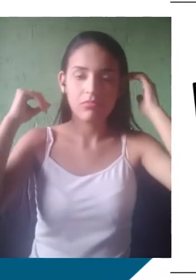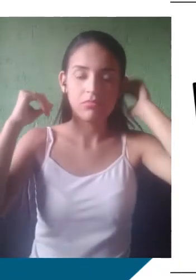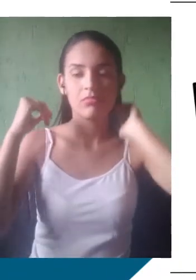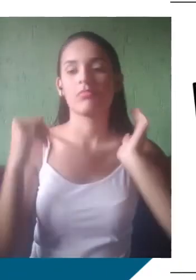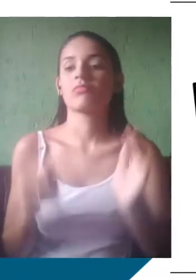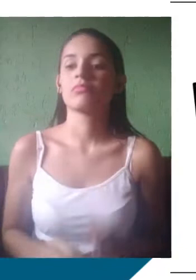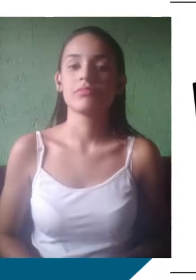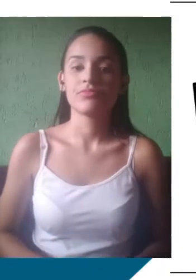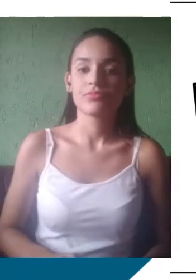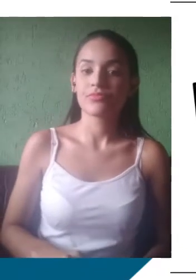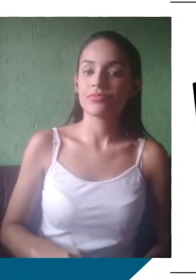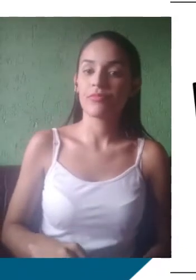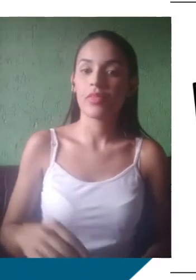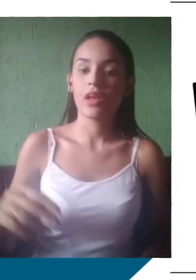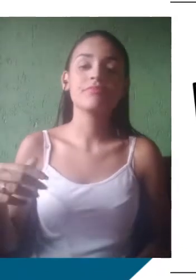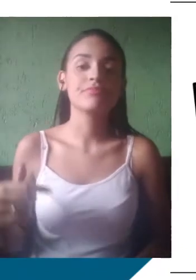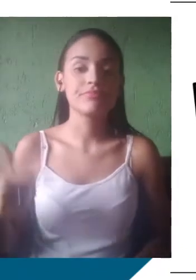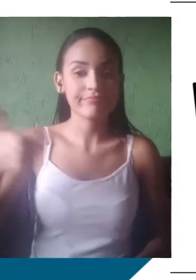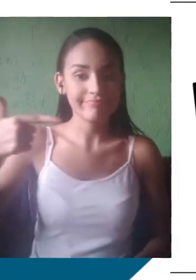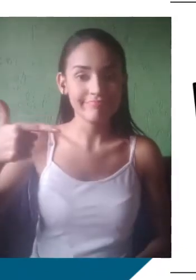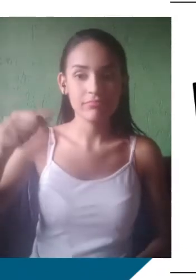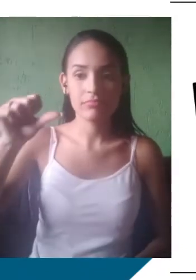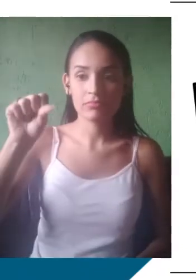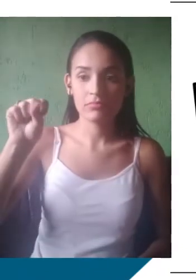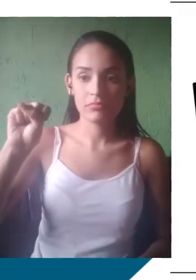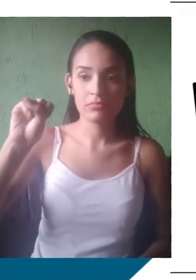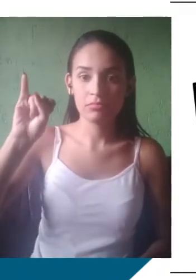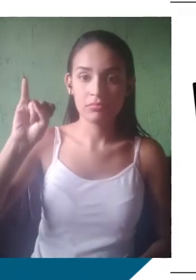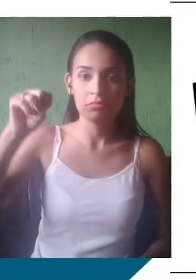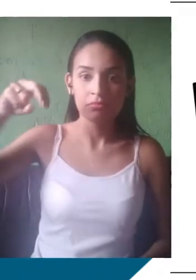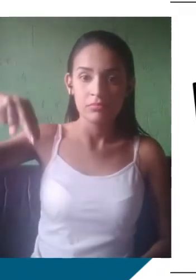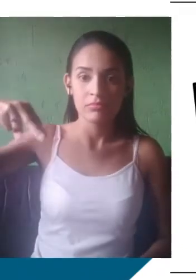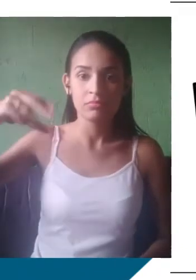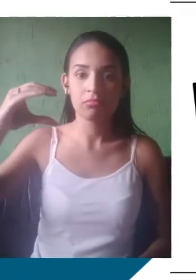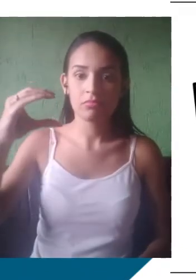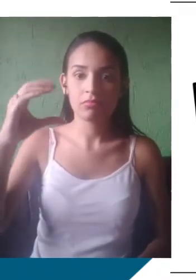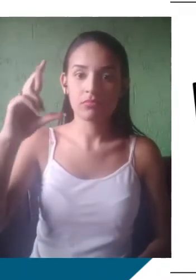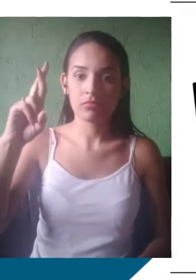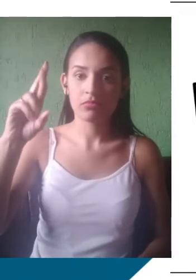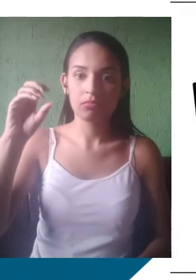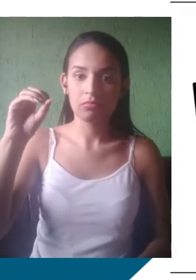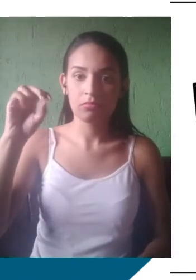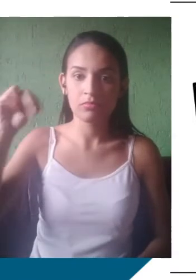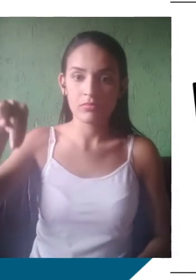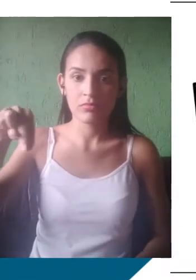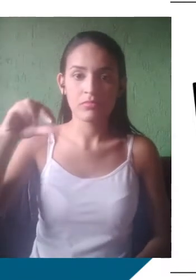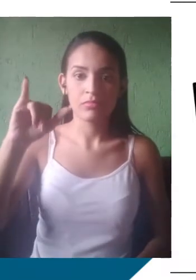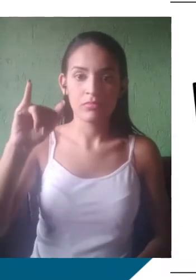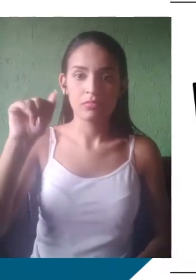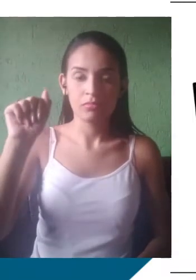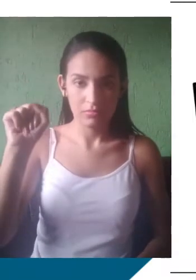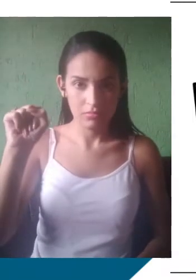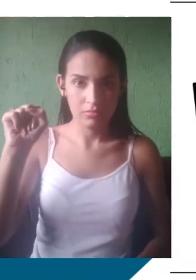quando deixou de ter falantes. Já na sincronia, são as variações da língua que coexistem no mesmo recorte